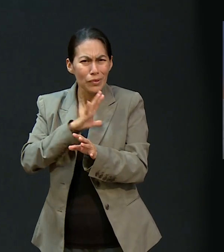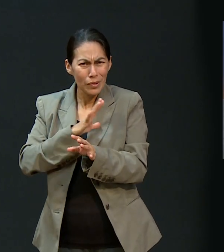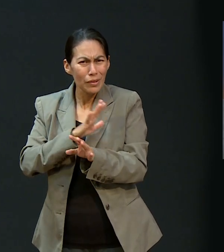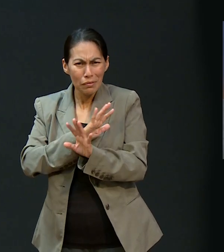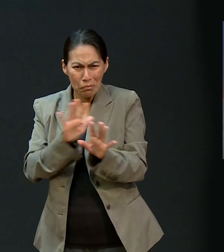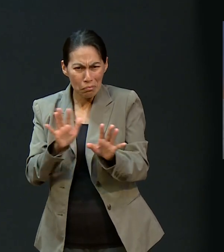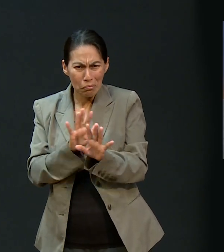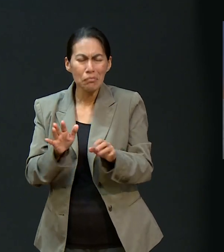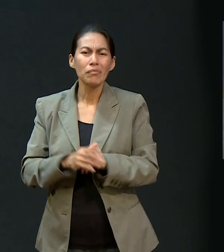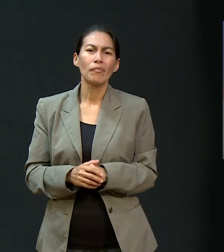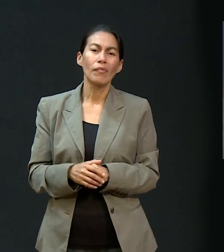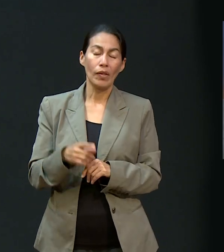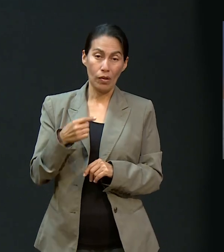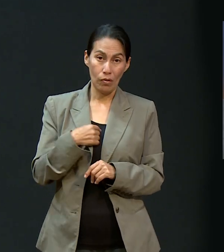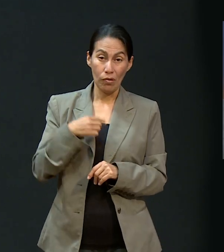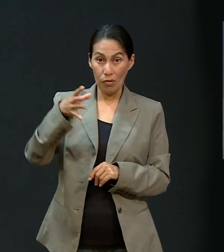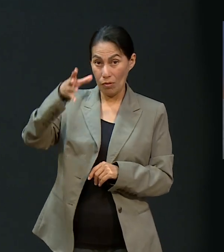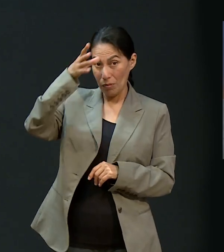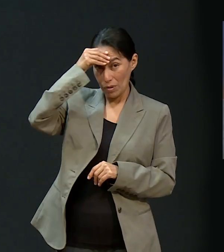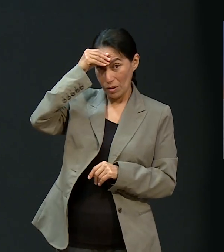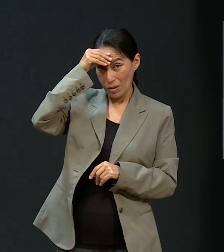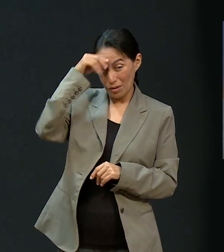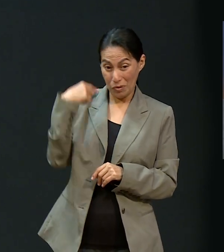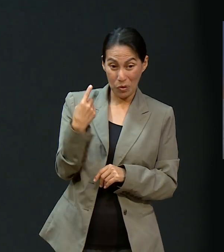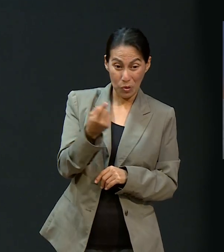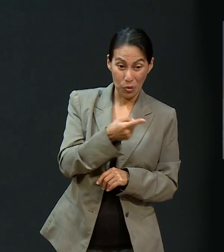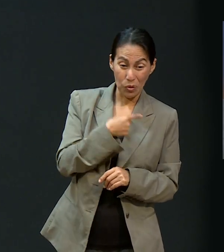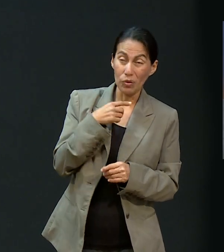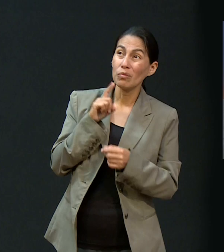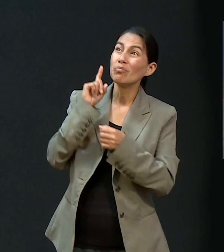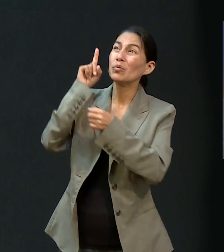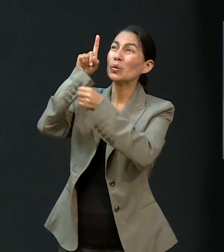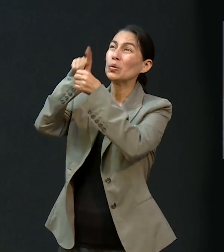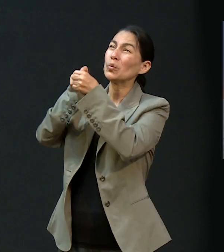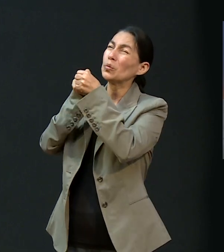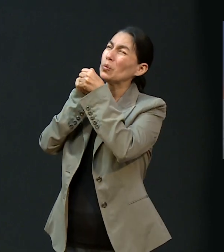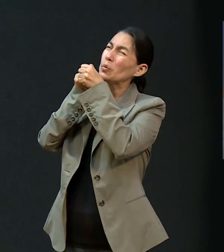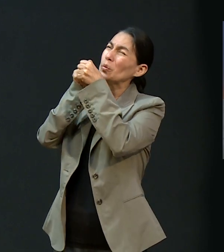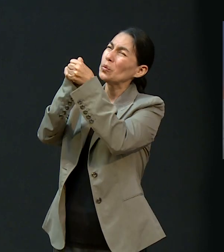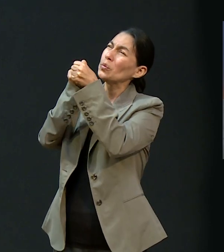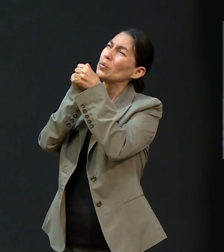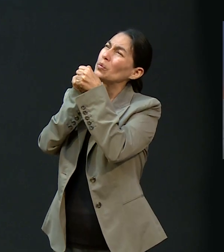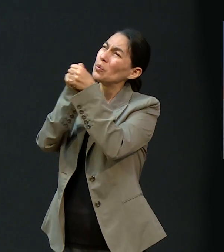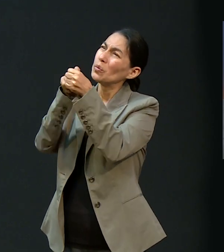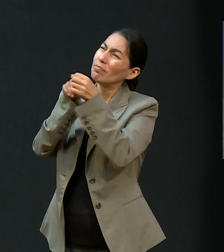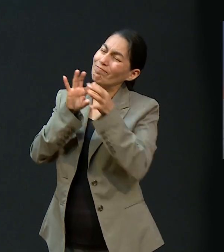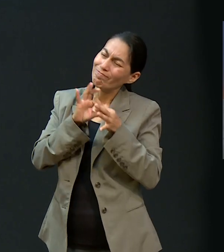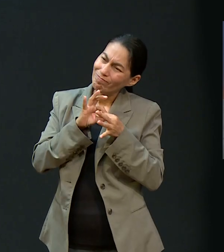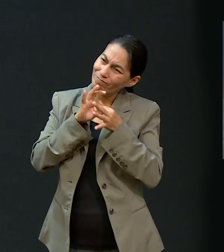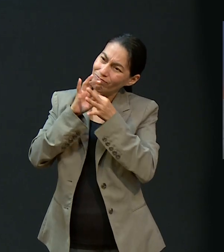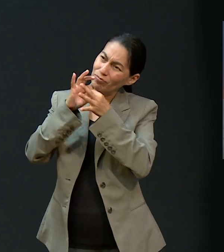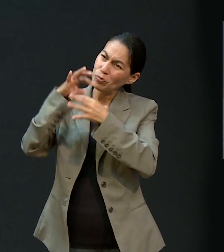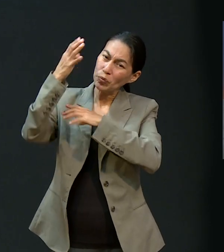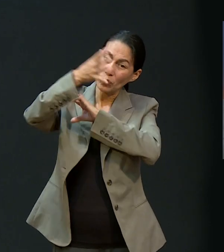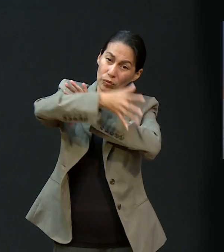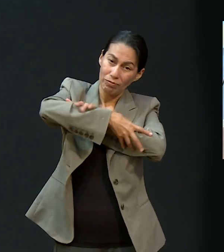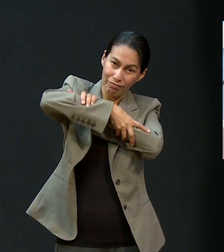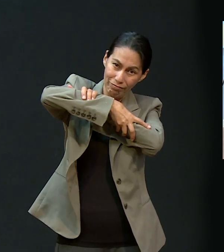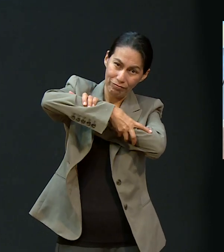Él. Así es. Y también aprendí este año que debemos depender mucho de Dios. Amén. Y que